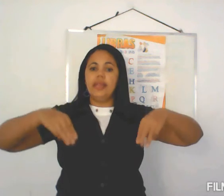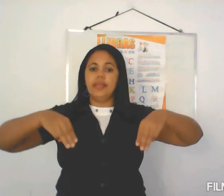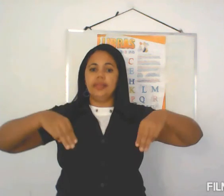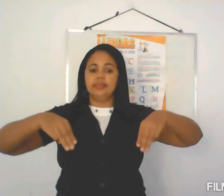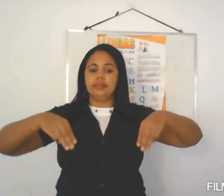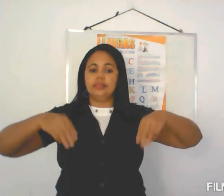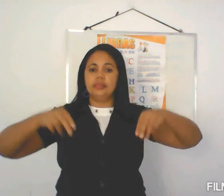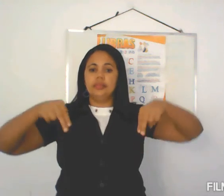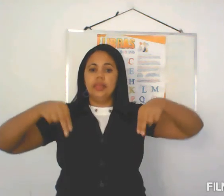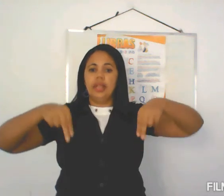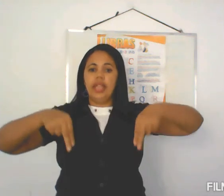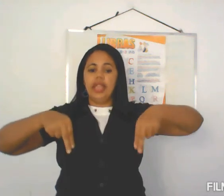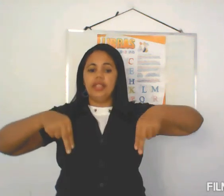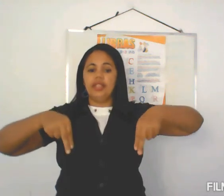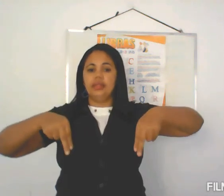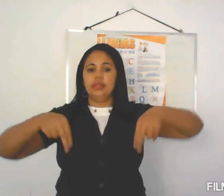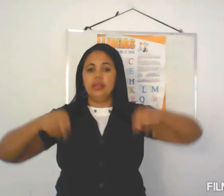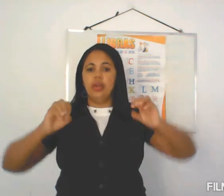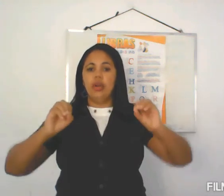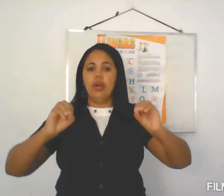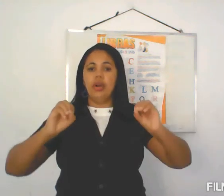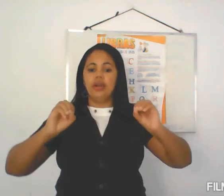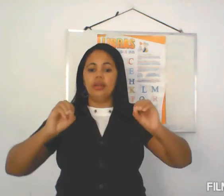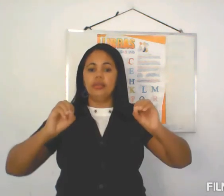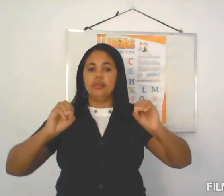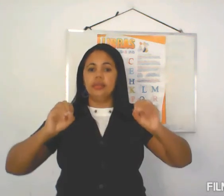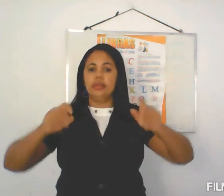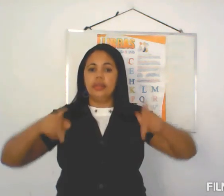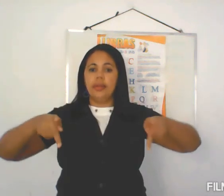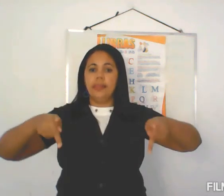N O P